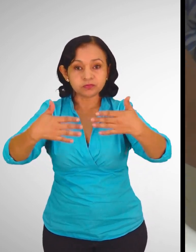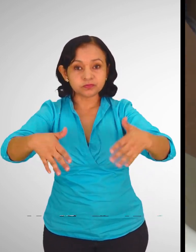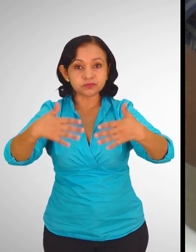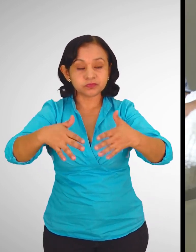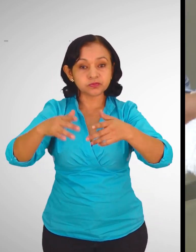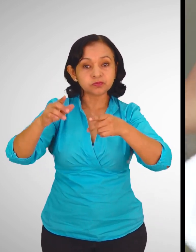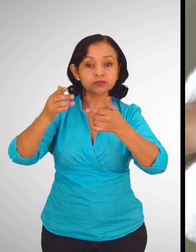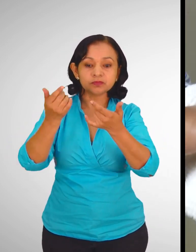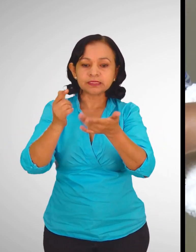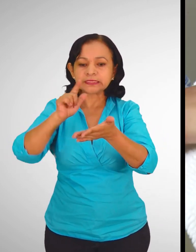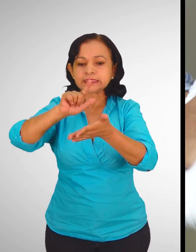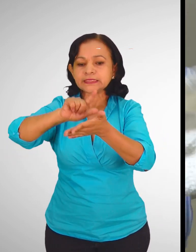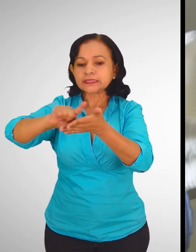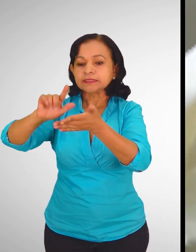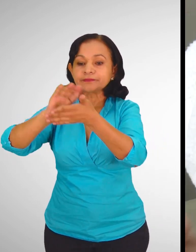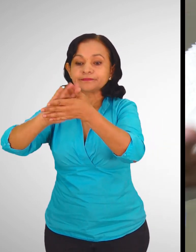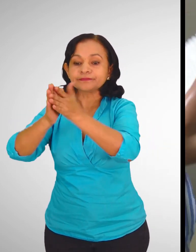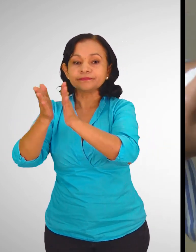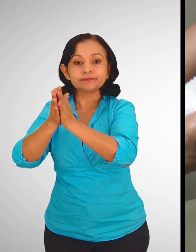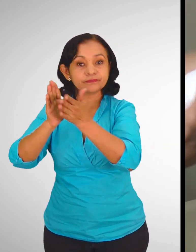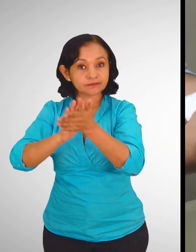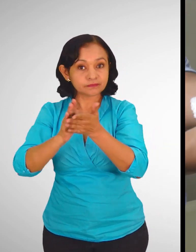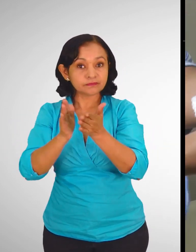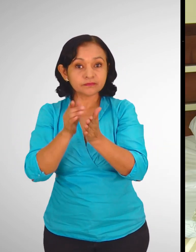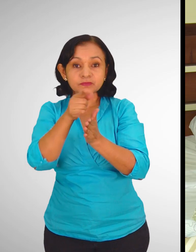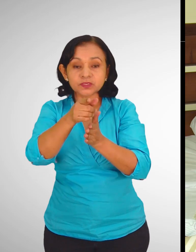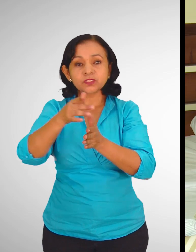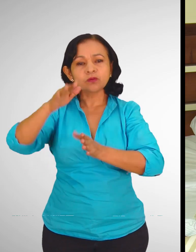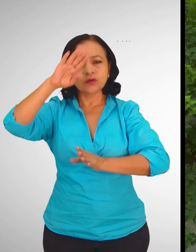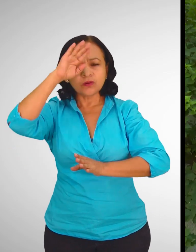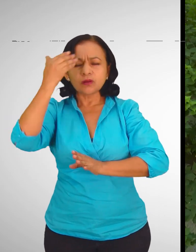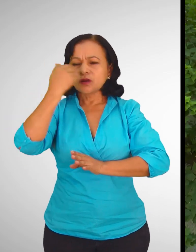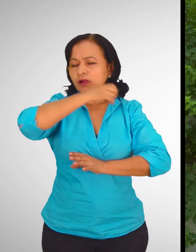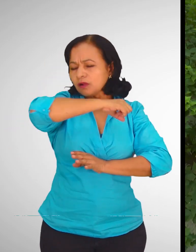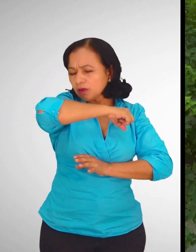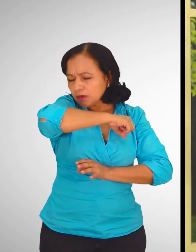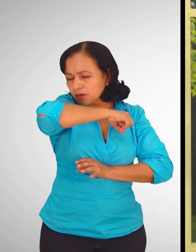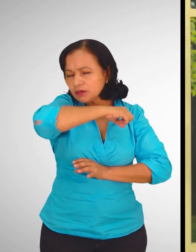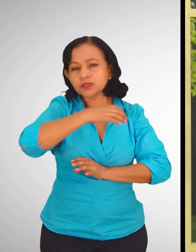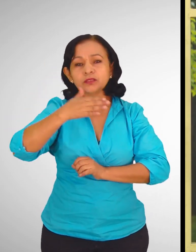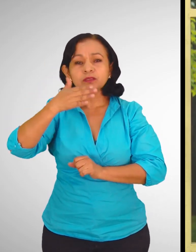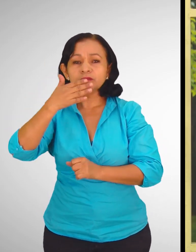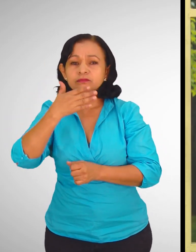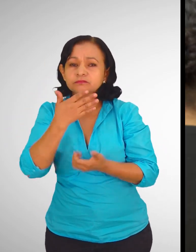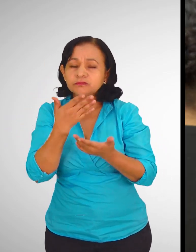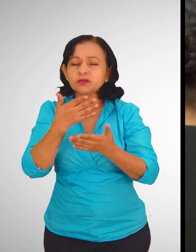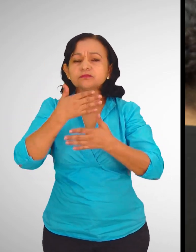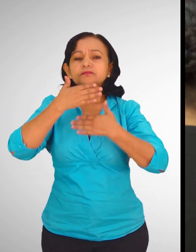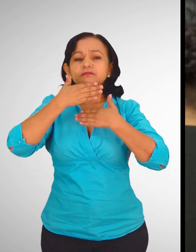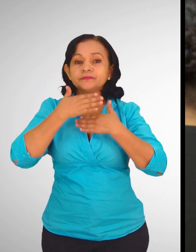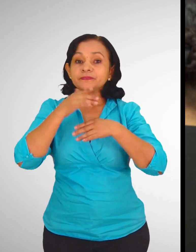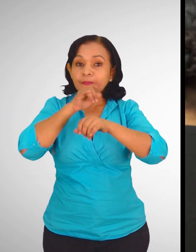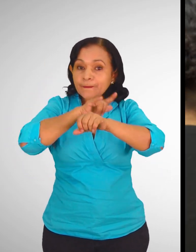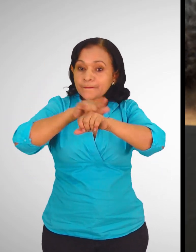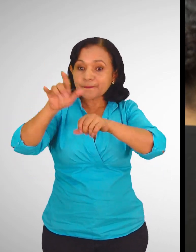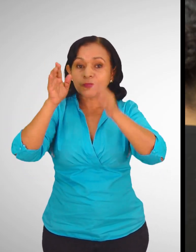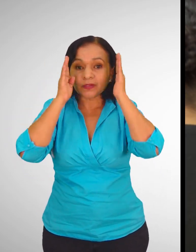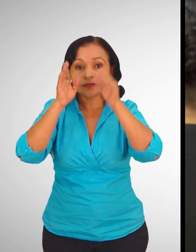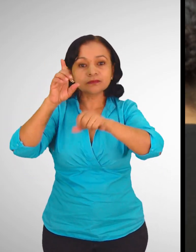con una toalla limpia o desechable. Si presenta fiebre, tos o dificultad para respirar, busque atención de inmediato